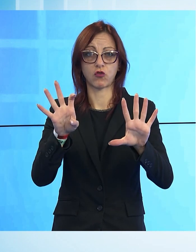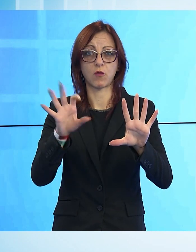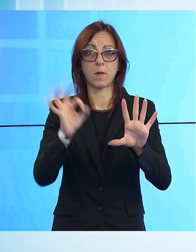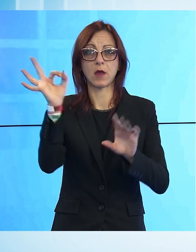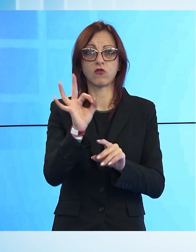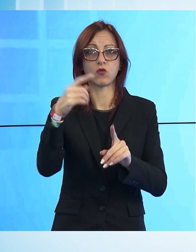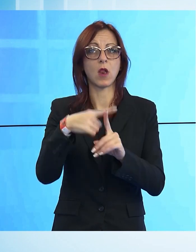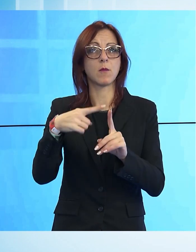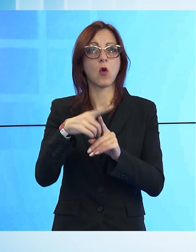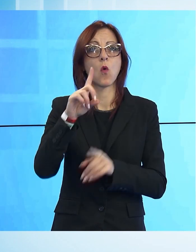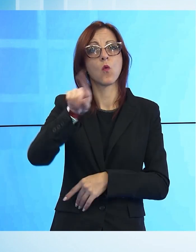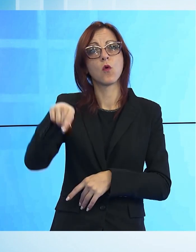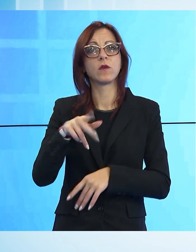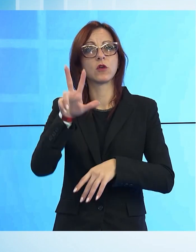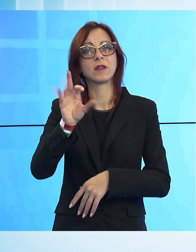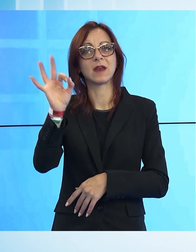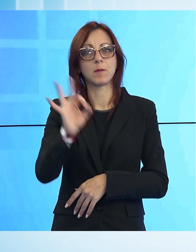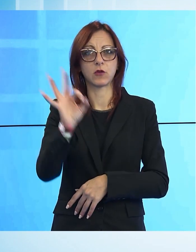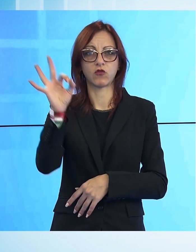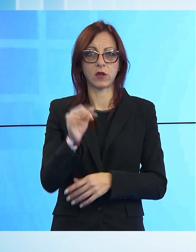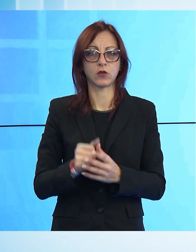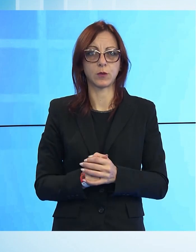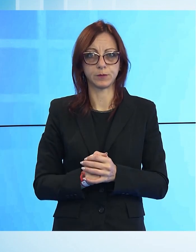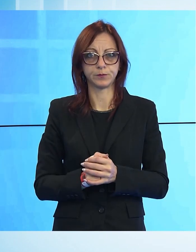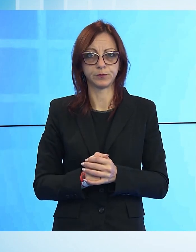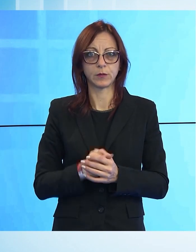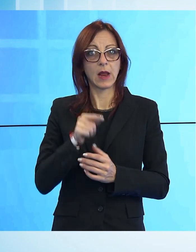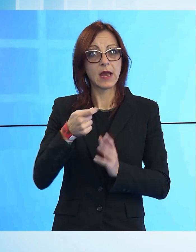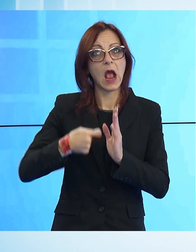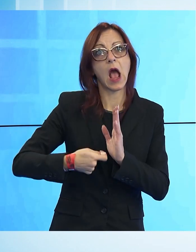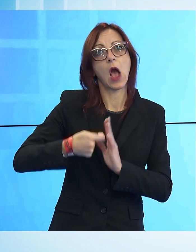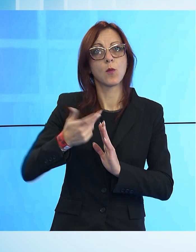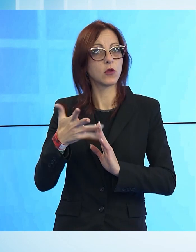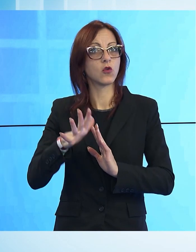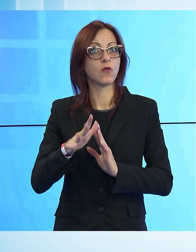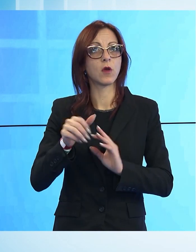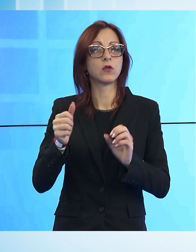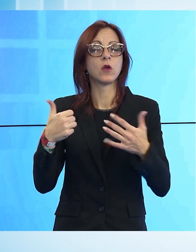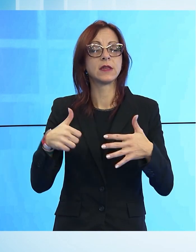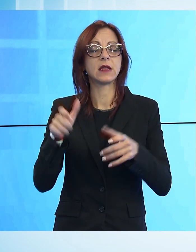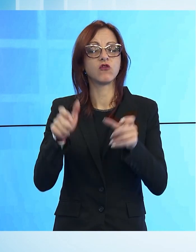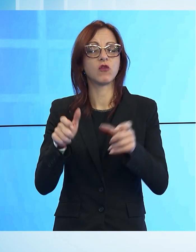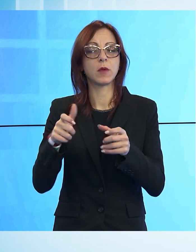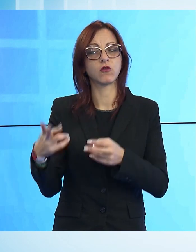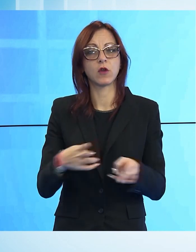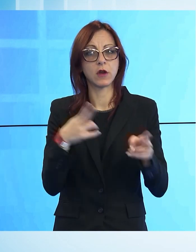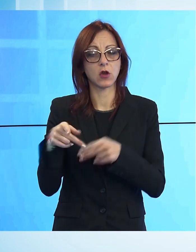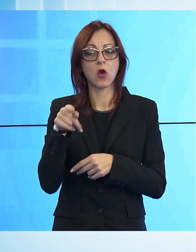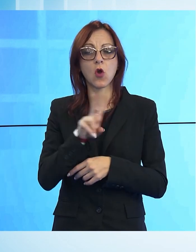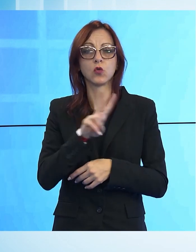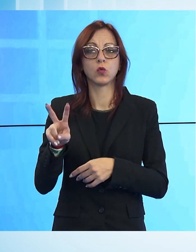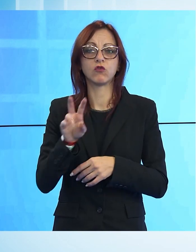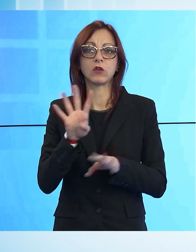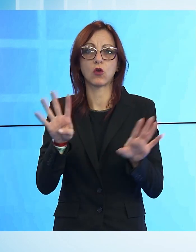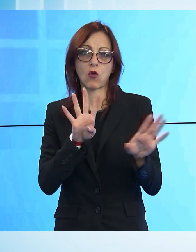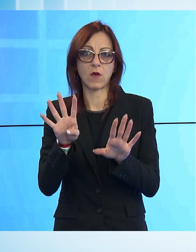positività all'1,3%, sono aumentati di 16 i ricoveri che sono a quota 299,